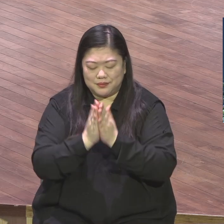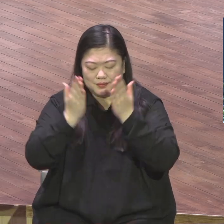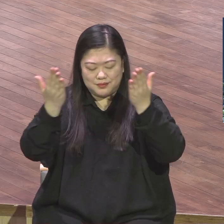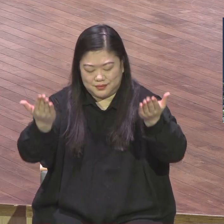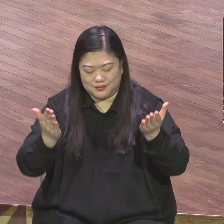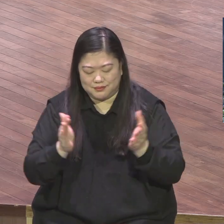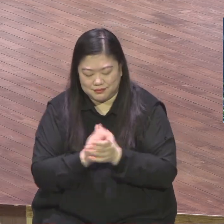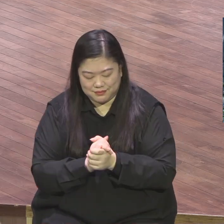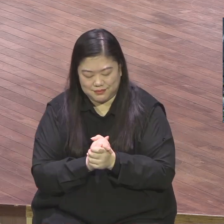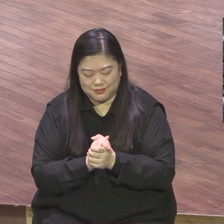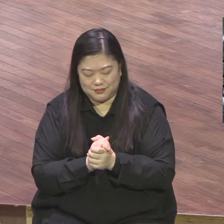아멘 아멘 아멘 아멘